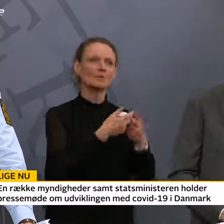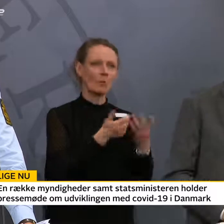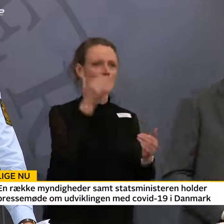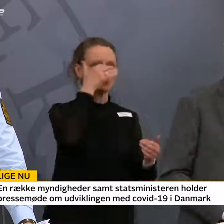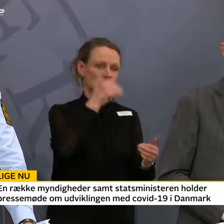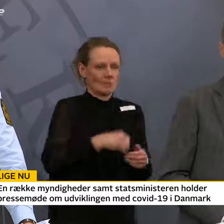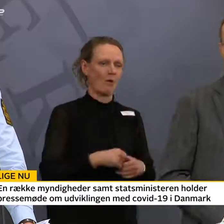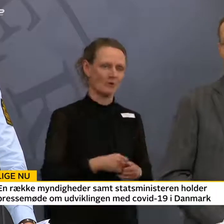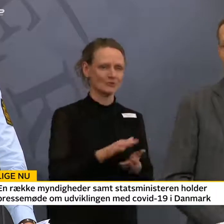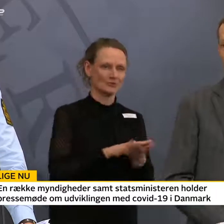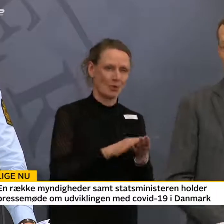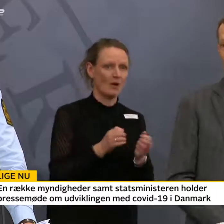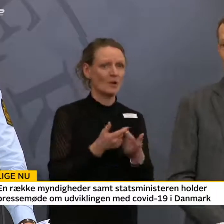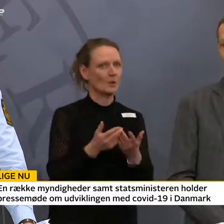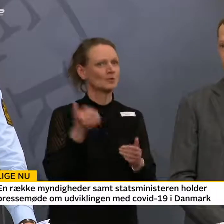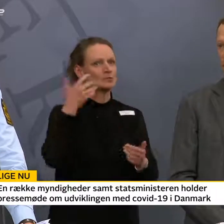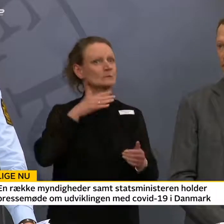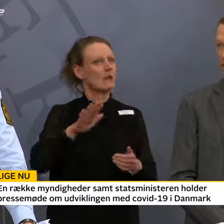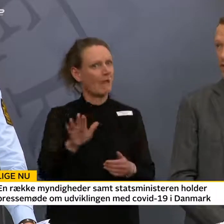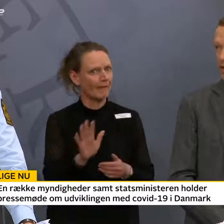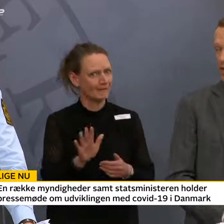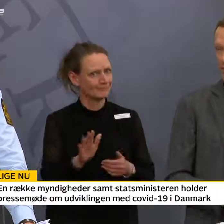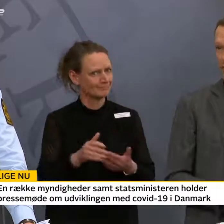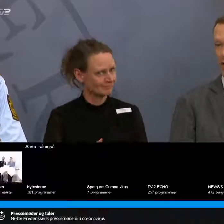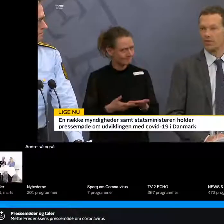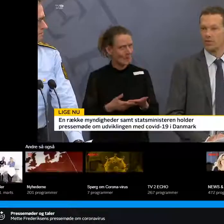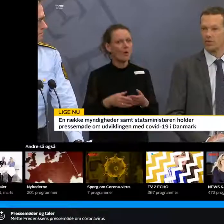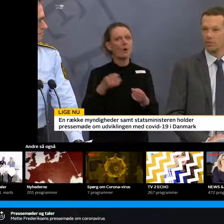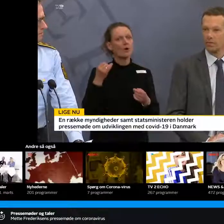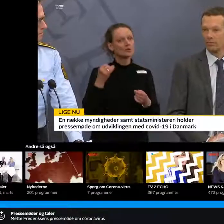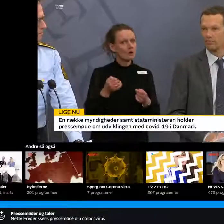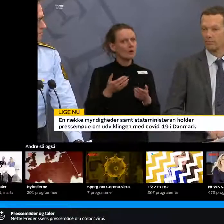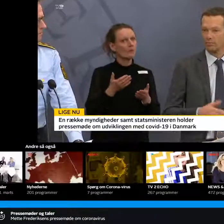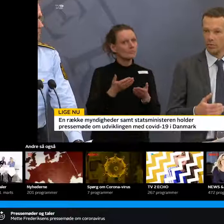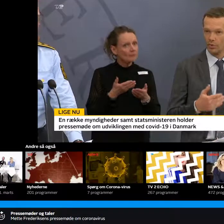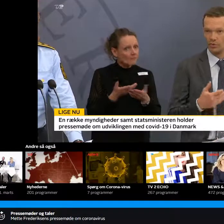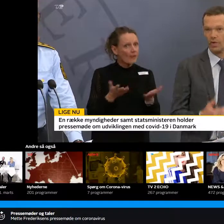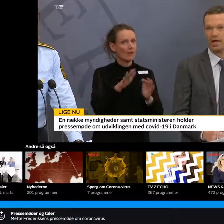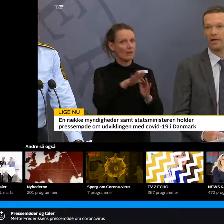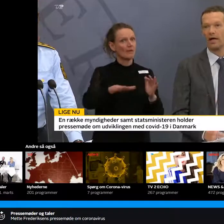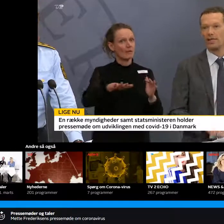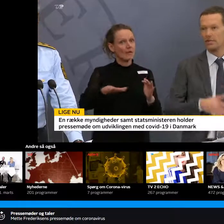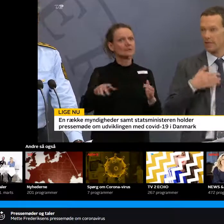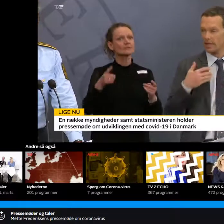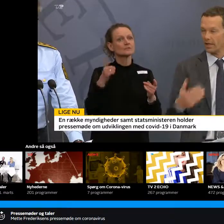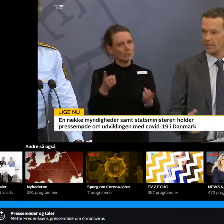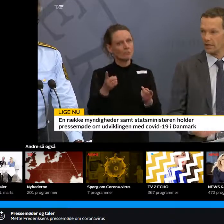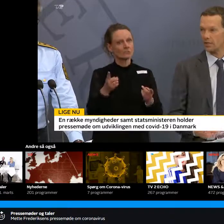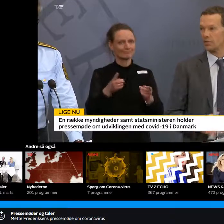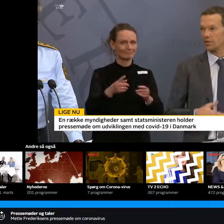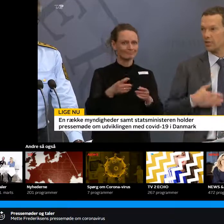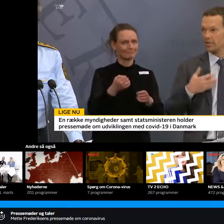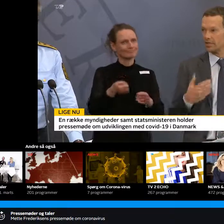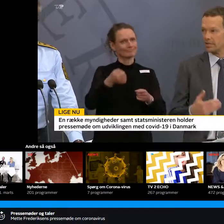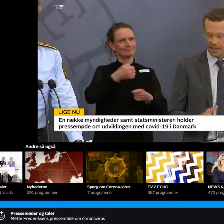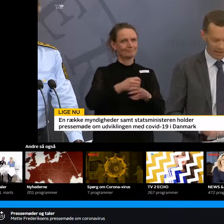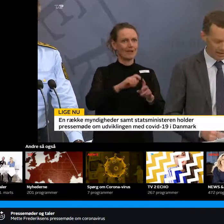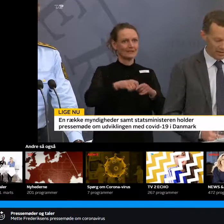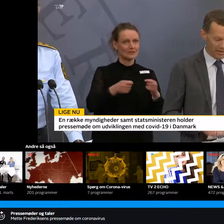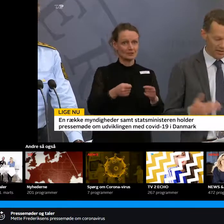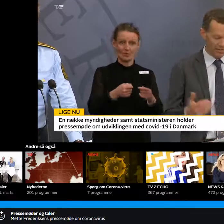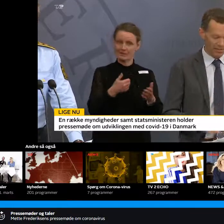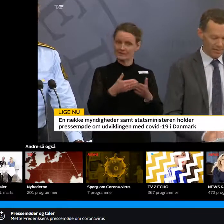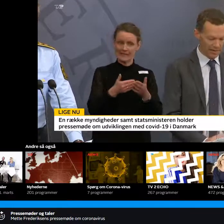tænke over. Og så er der altså rigtig mange lande, der ligesom også indfører restriktioner på lokale rejser. Man kan nærmest ikke komme ud og spise i